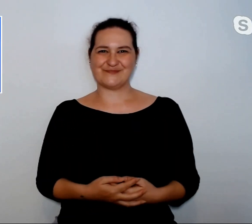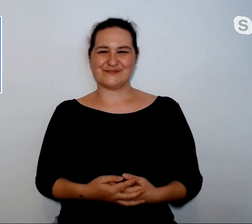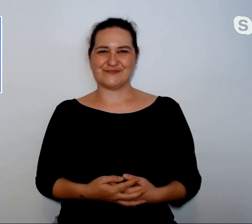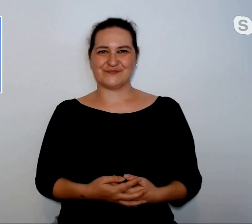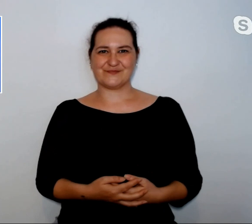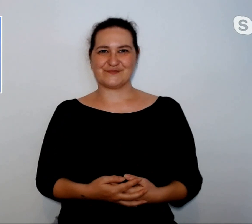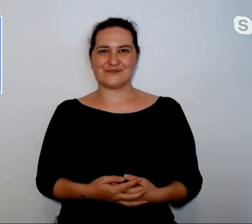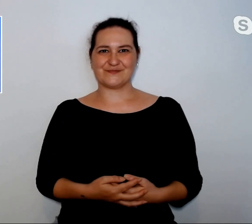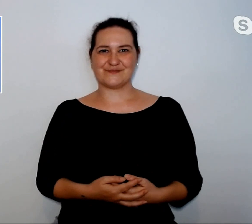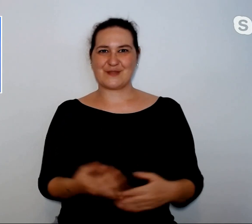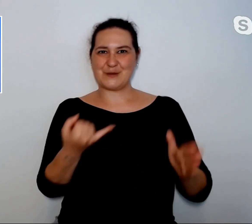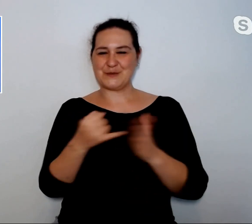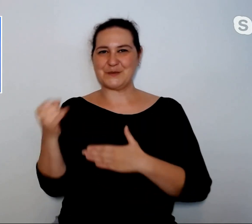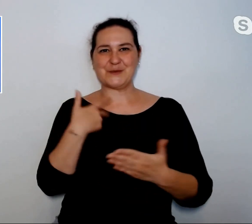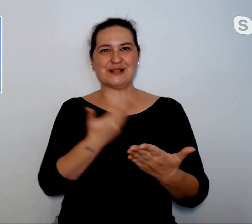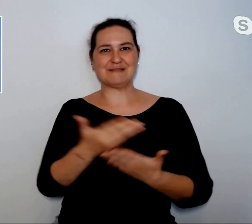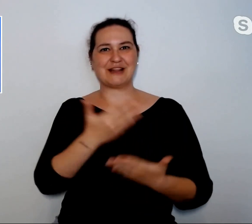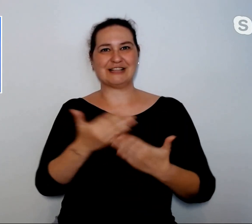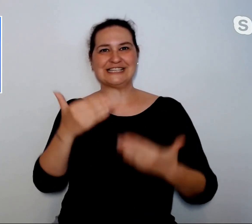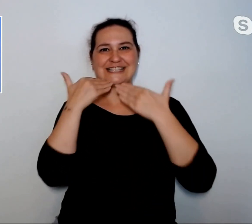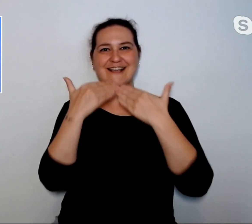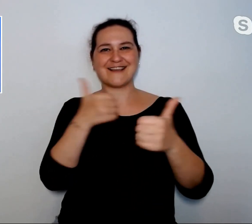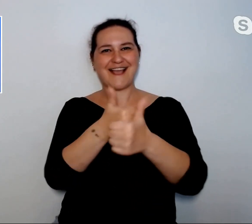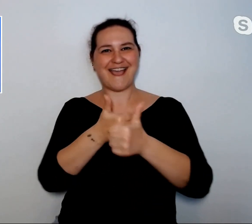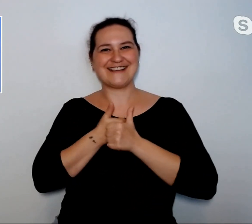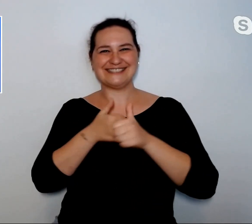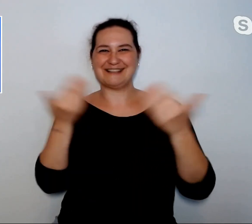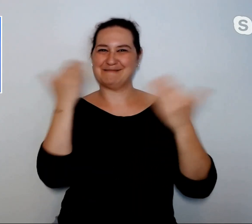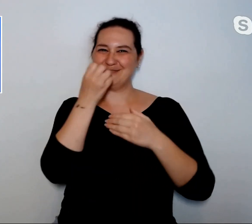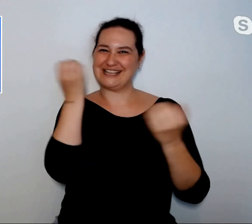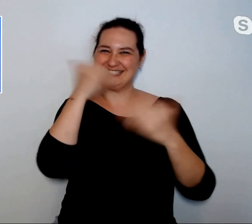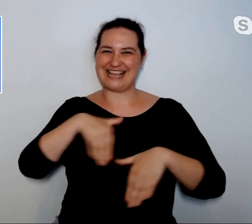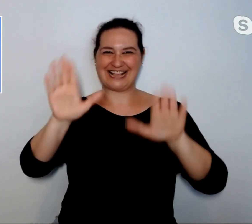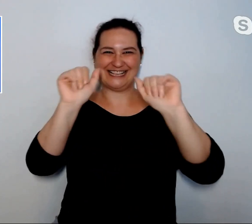Il telegiornale termina qui, grazie per averci seguito, buona serata a tutti e arrivederci.